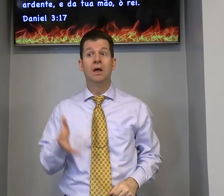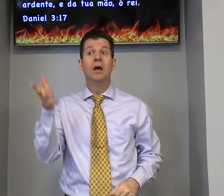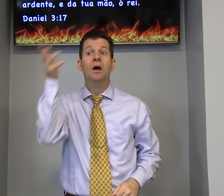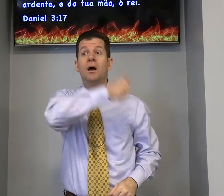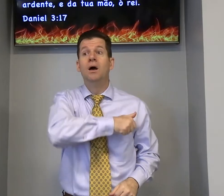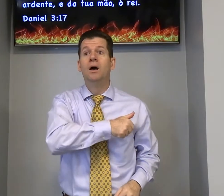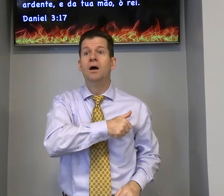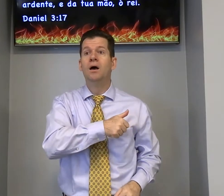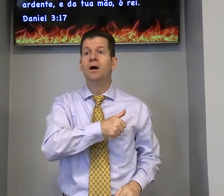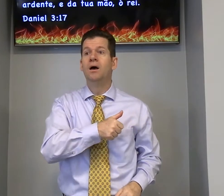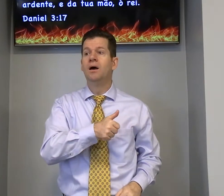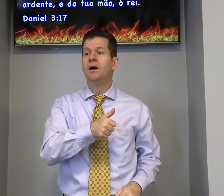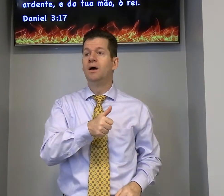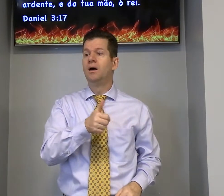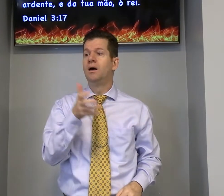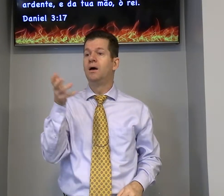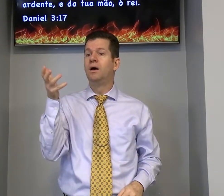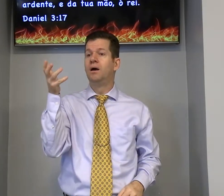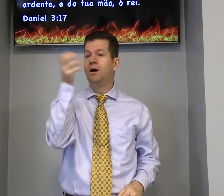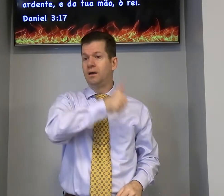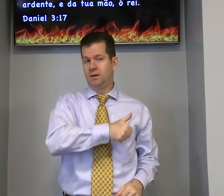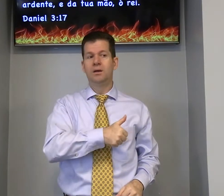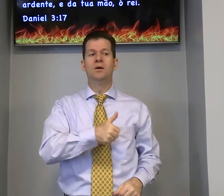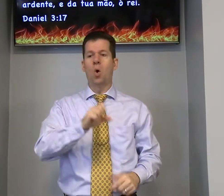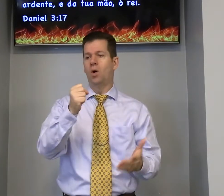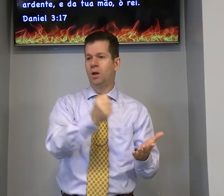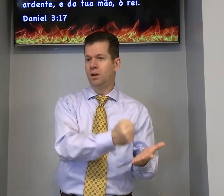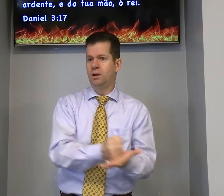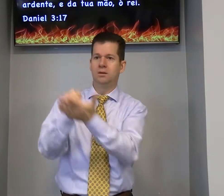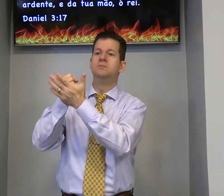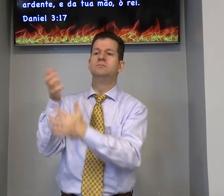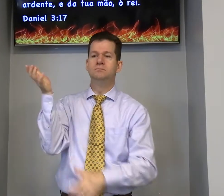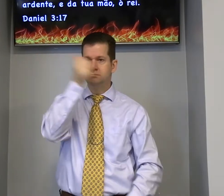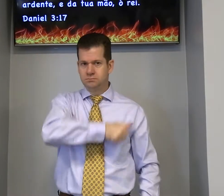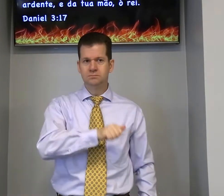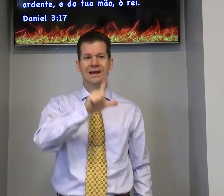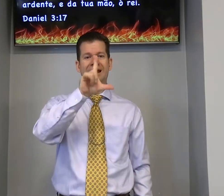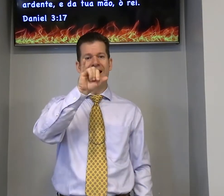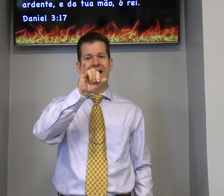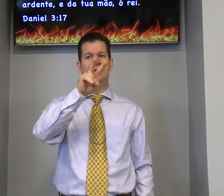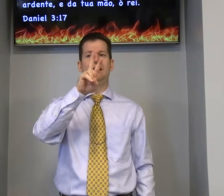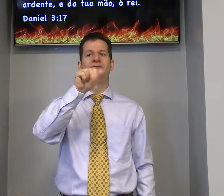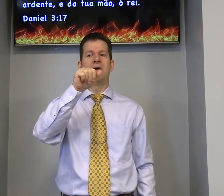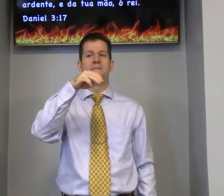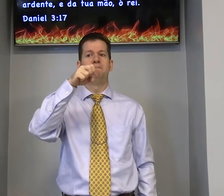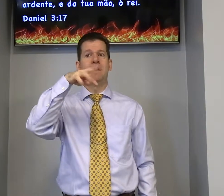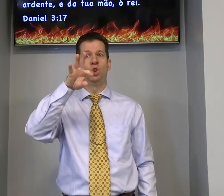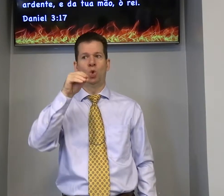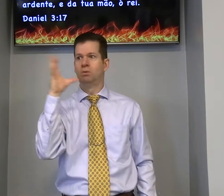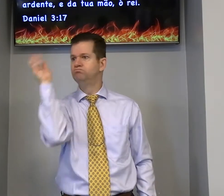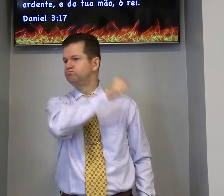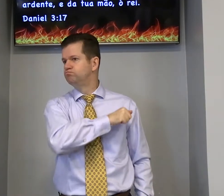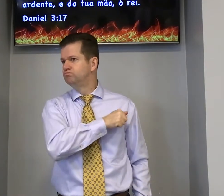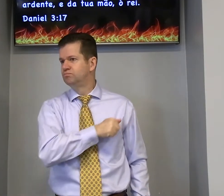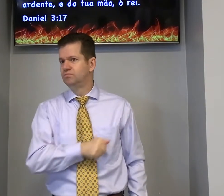quase morreu mas Deus deu livramento